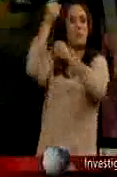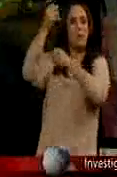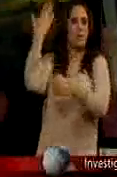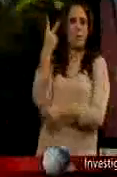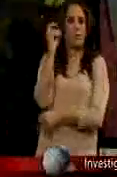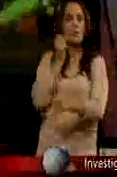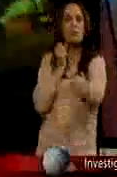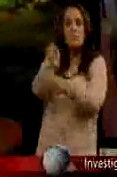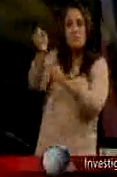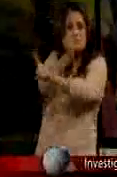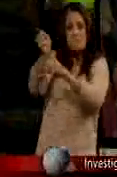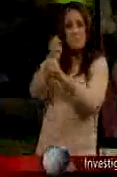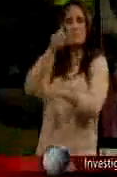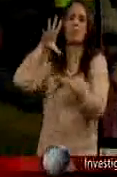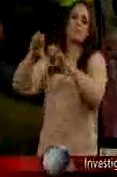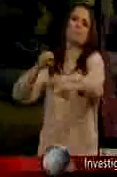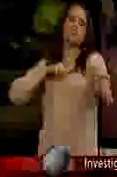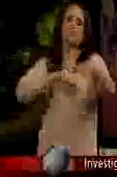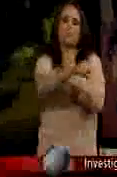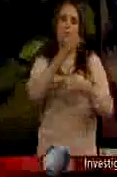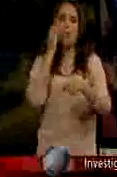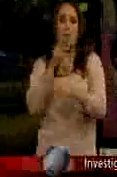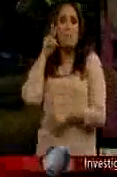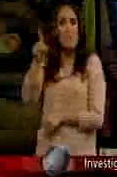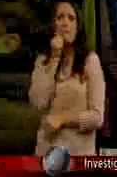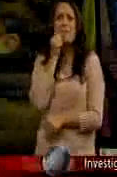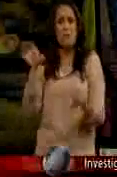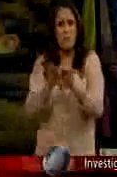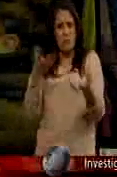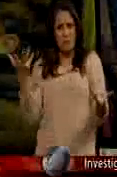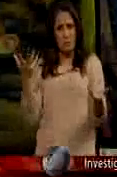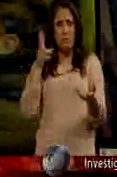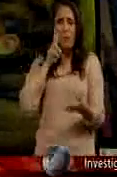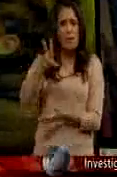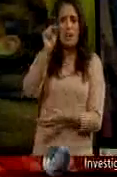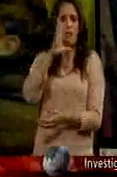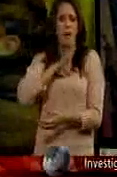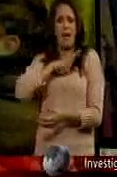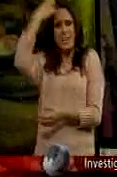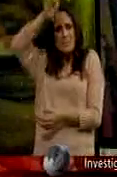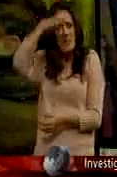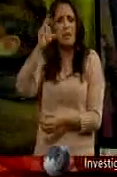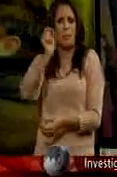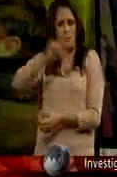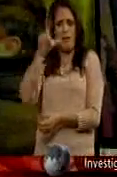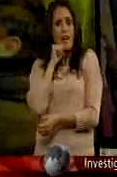del 2 de octubre Nos aparecen los peores defectos De la policía ¿No? La incapacidad La falta de profesionalismo La incompetencia